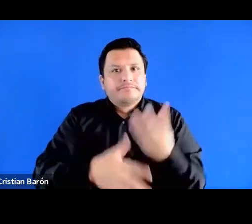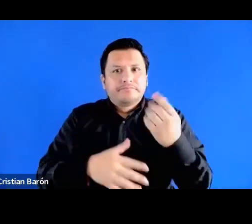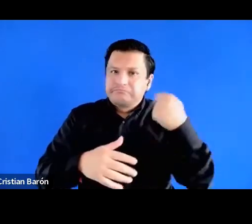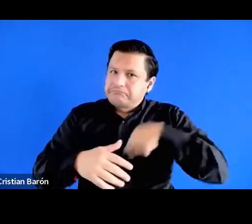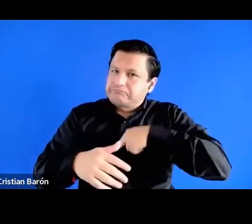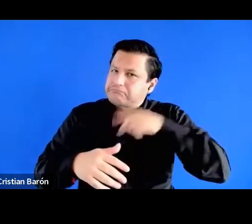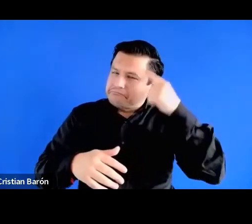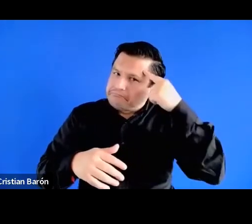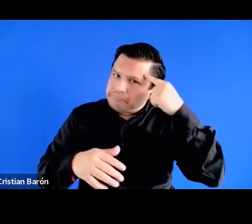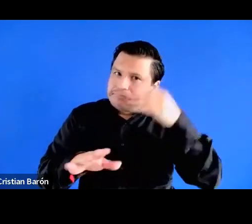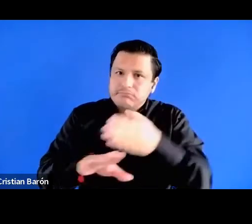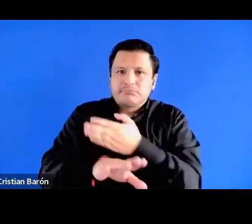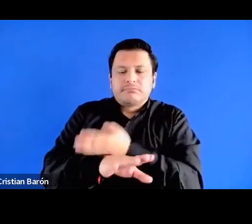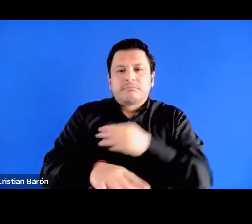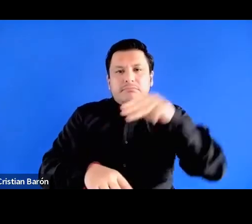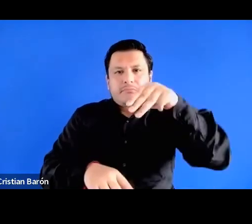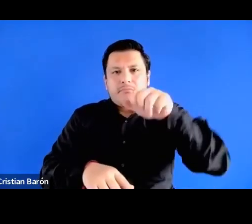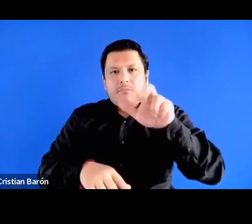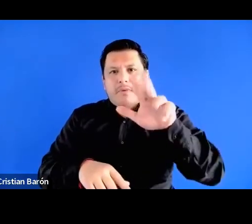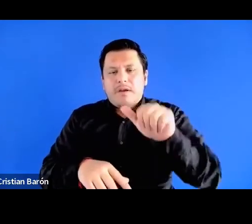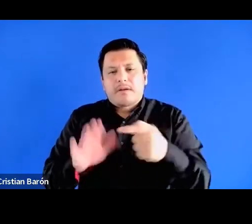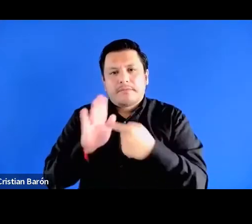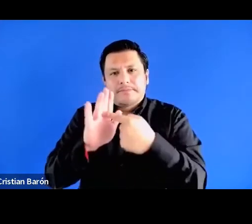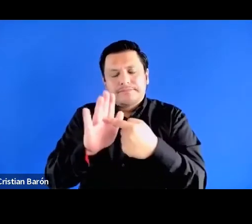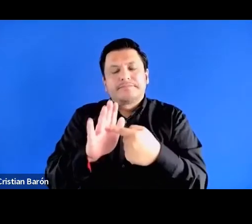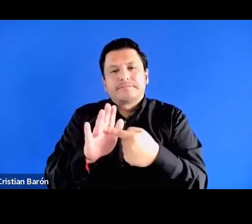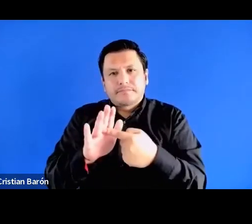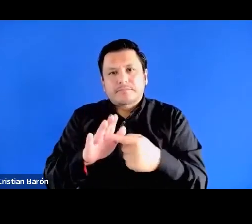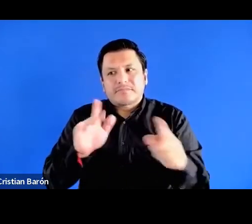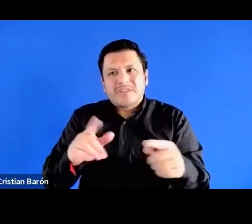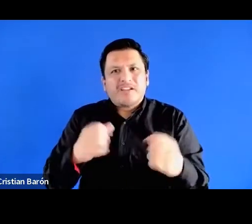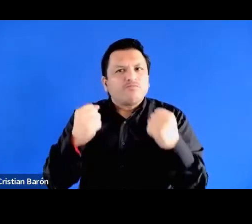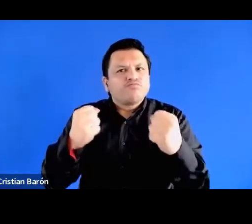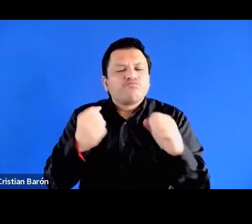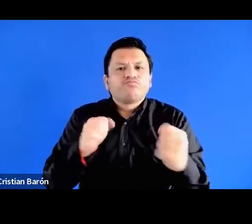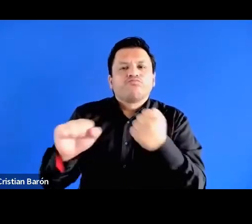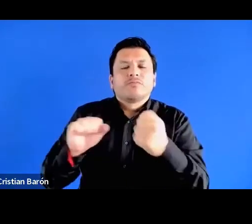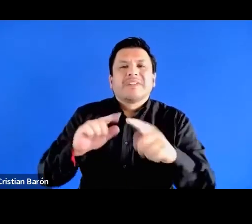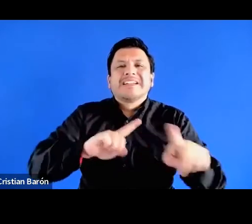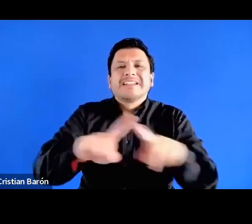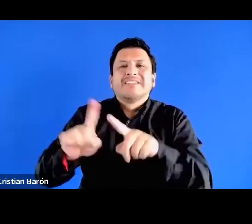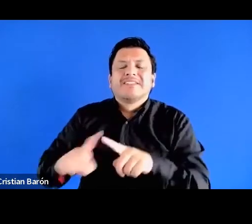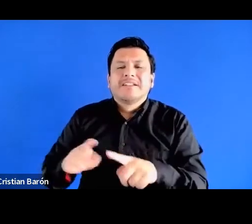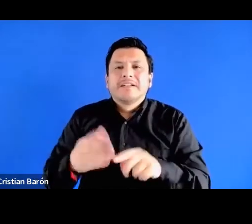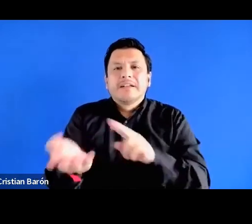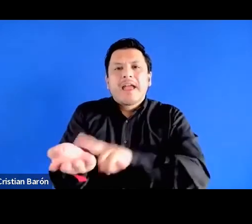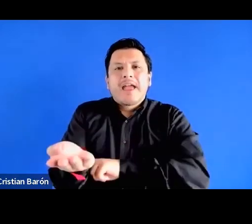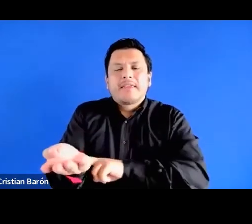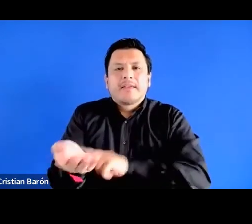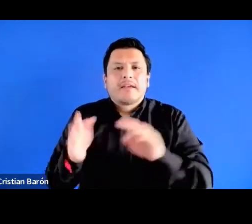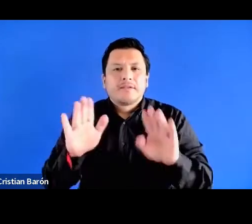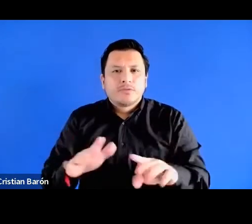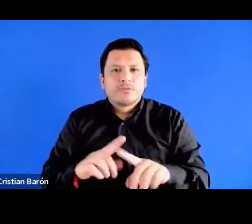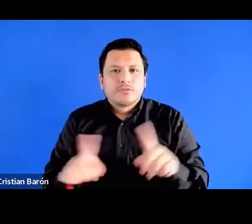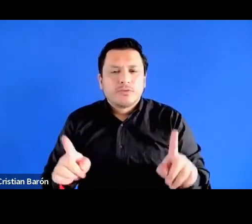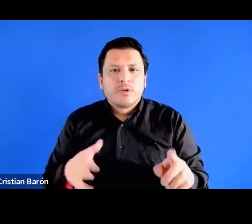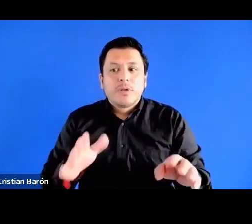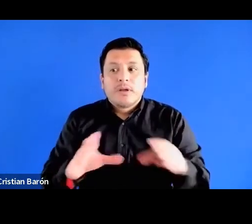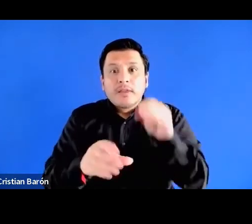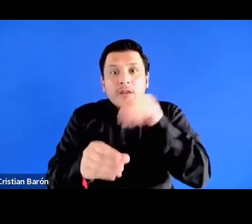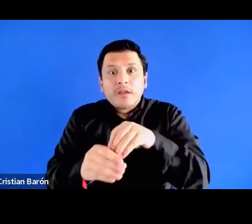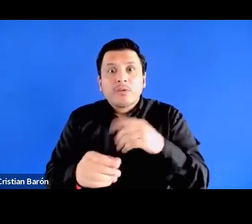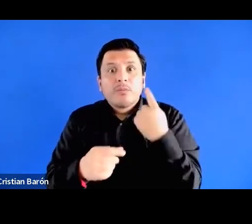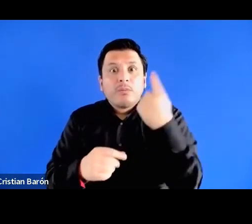y Mara lo muestra muy bien esta reivindicación de las diferencias étnicas ¿no? dentro de estas